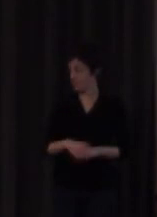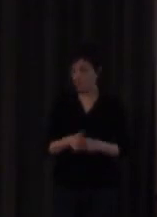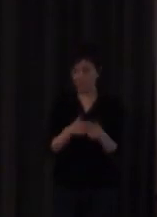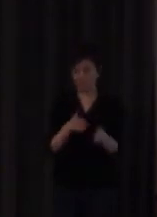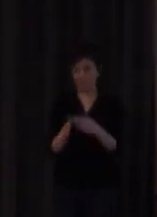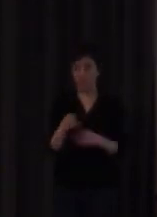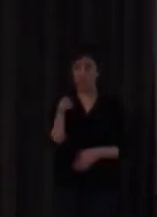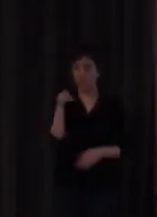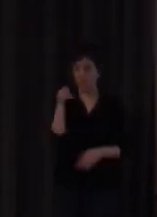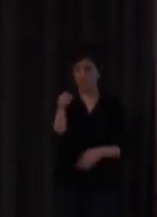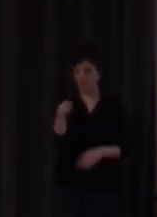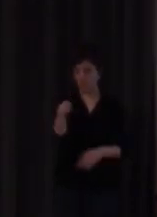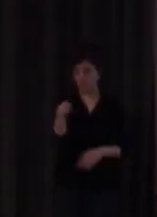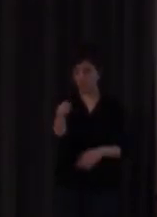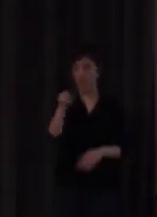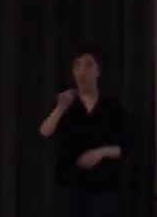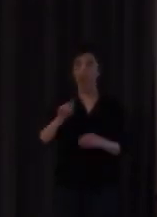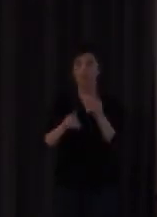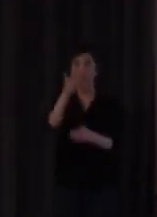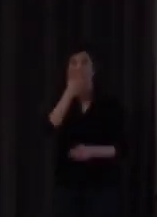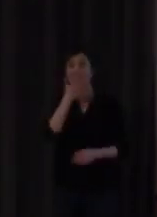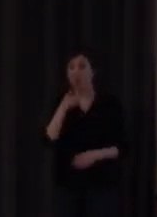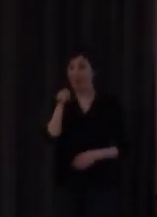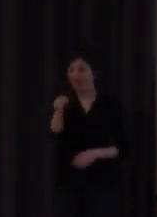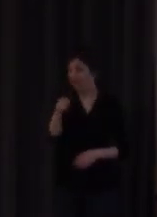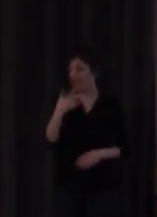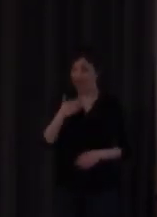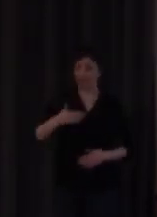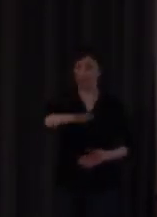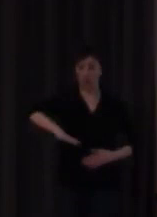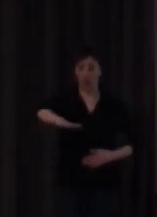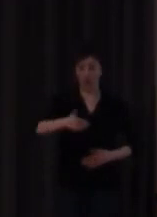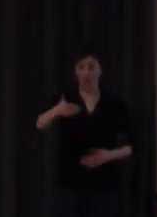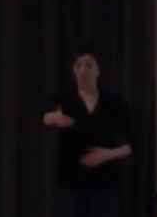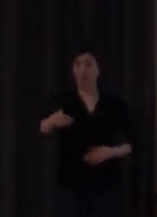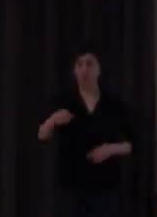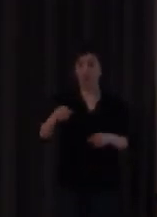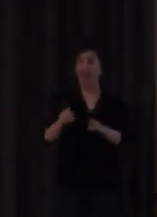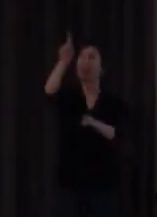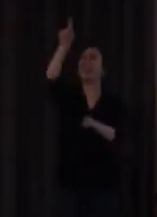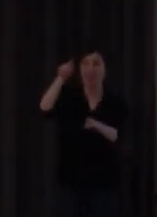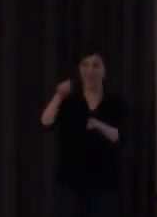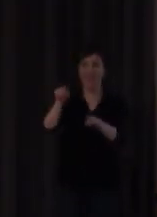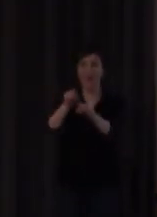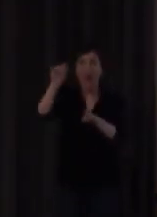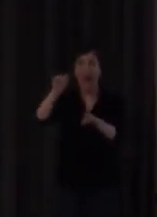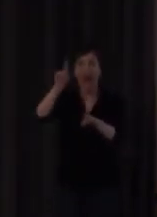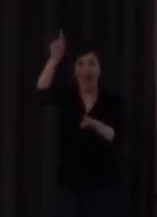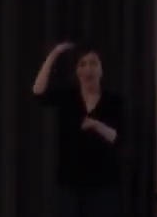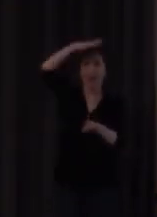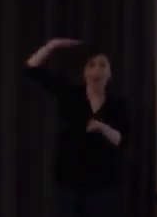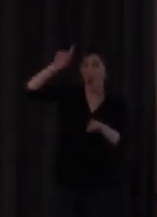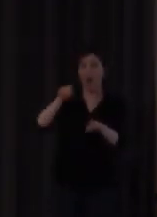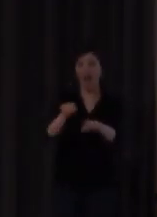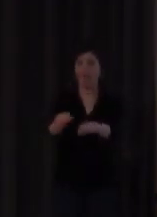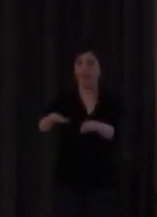los dedos ¿no? pues un signo que empiece por E va a ser un signo que esté ahí no arriba como la A sino ahí hacia